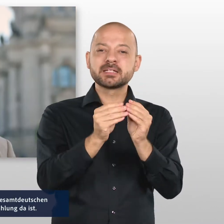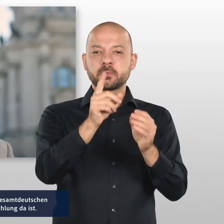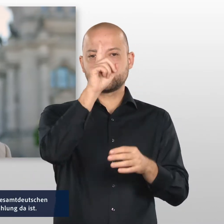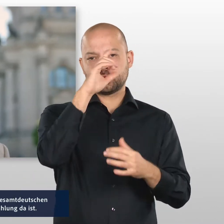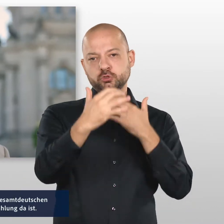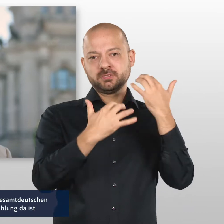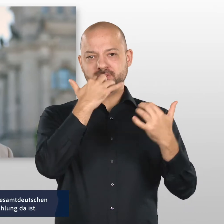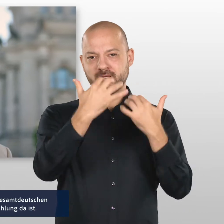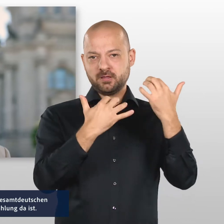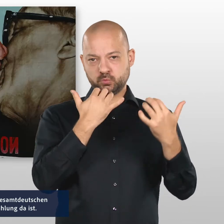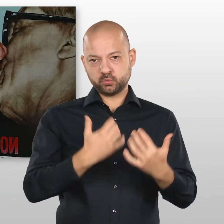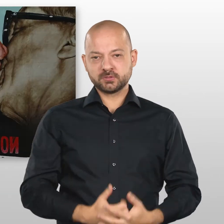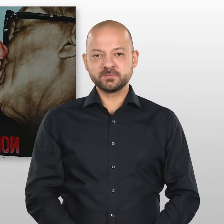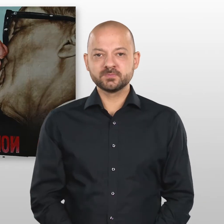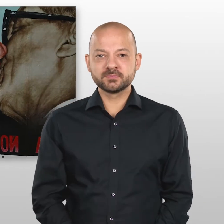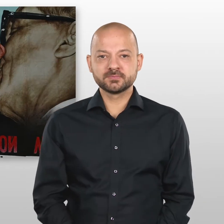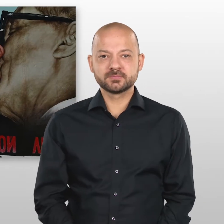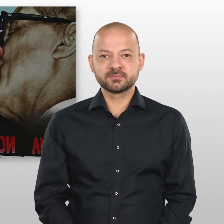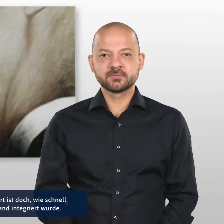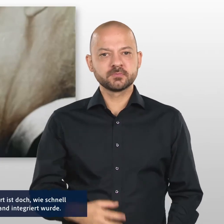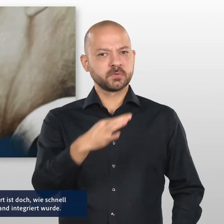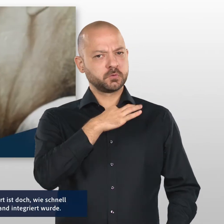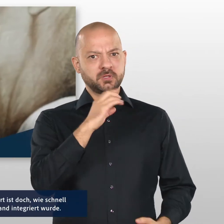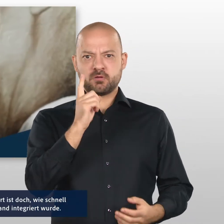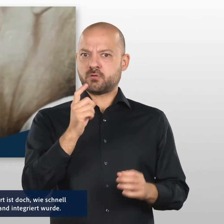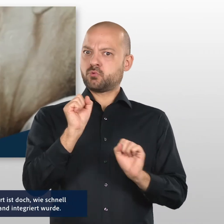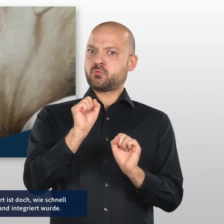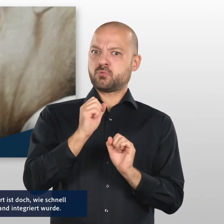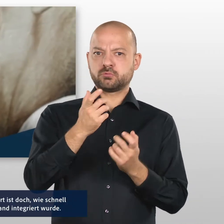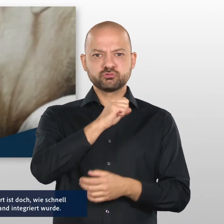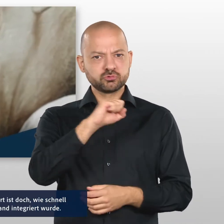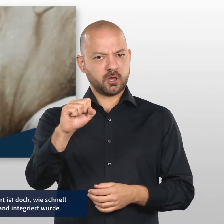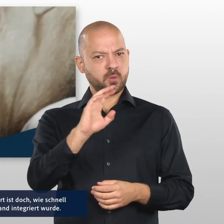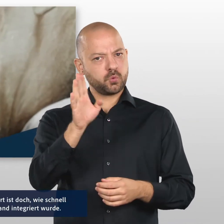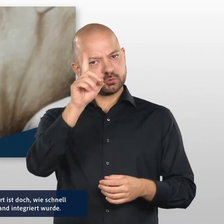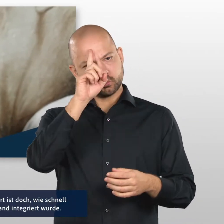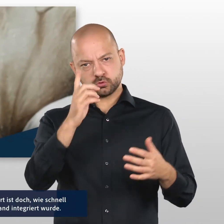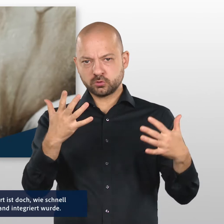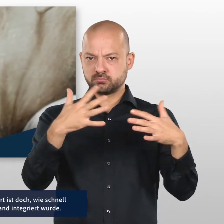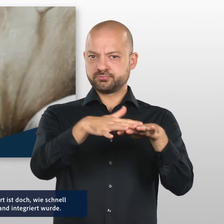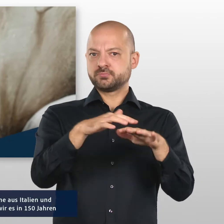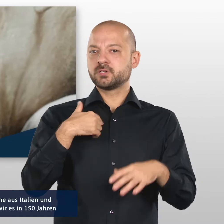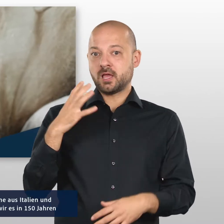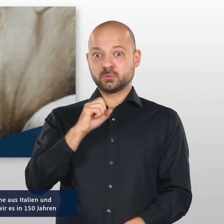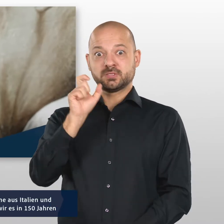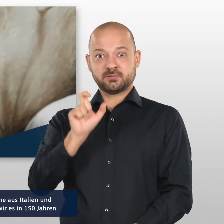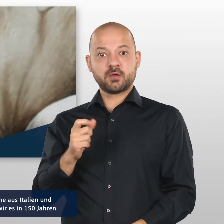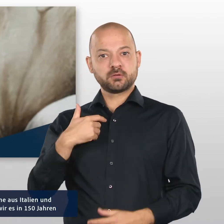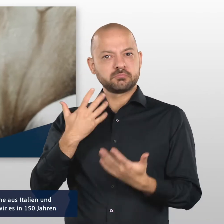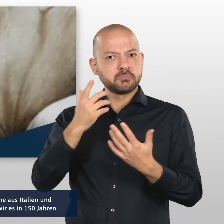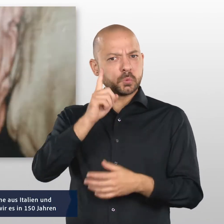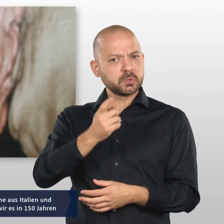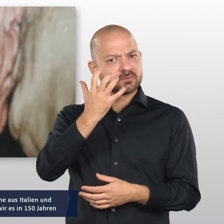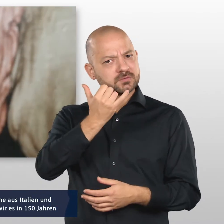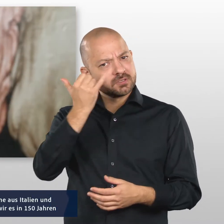gesamtdeutschen Erzählung da ist. Bemerkenswert ist doch, wie schnell aus Deutschland integriert wurde. Also ich komme aus